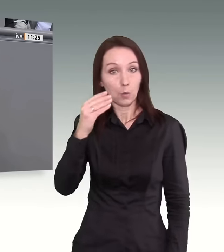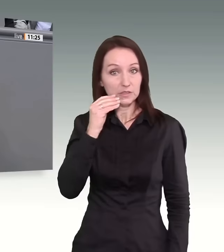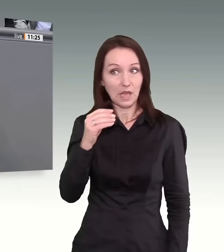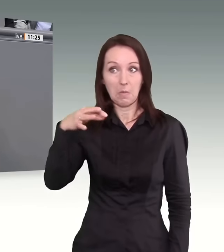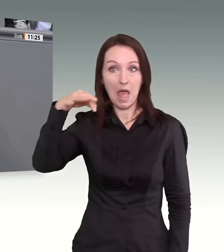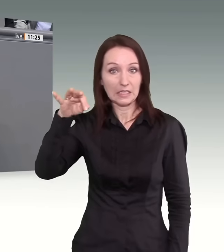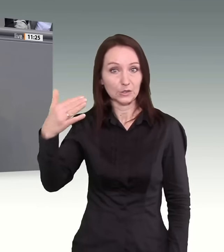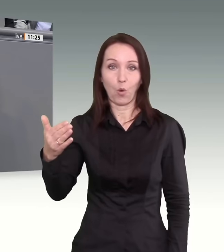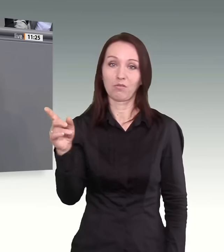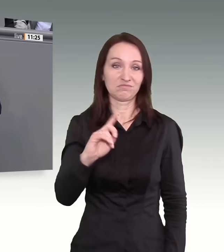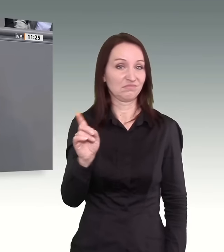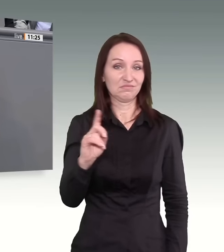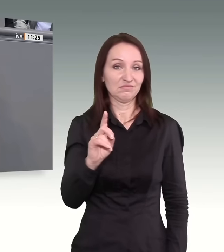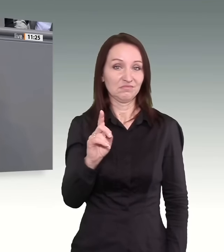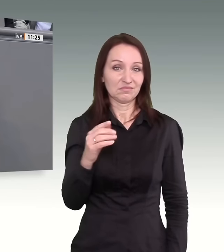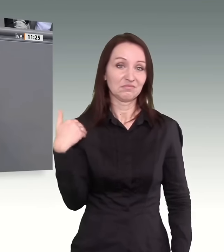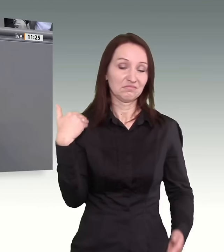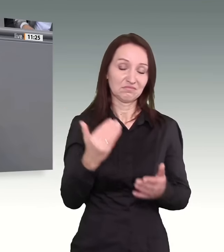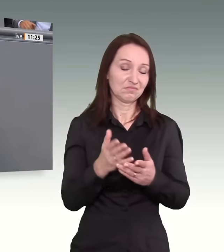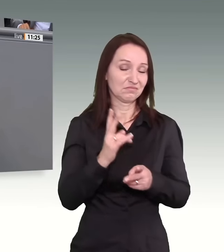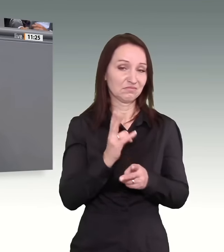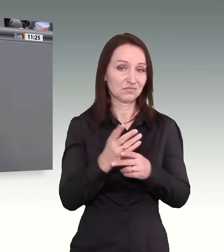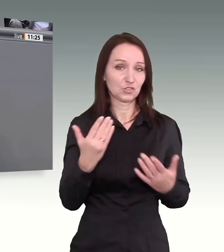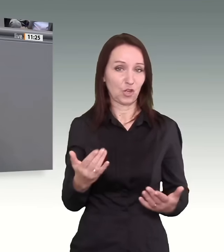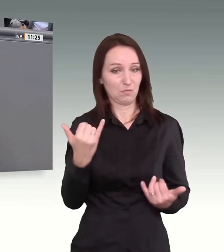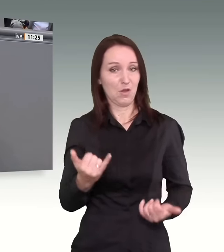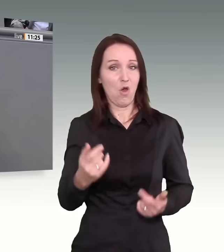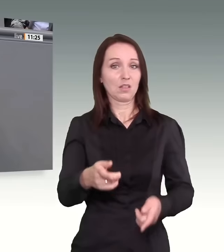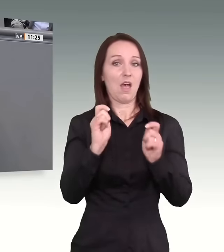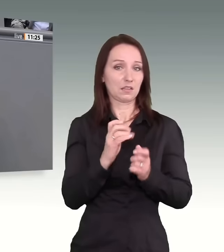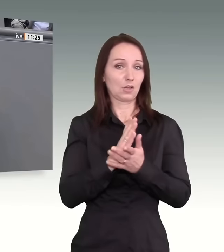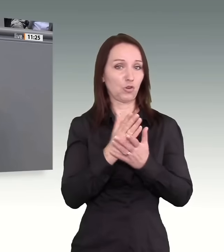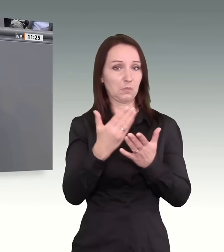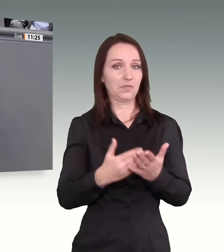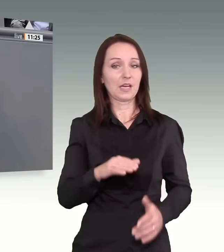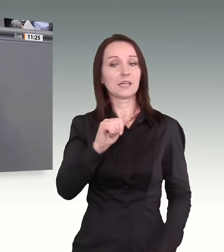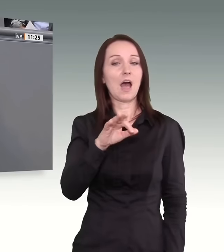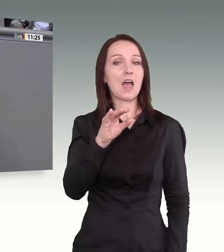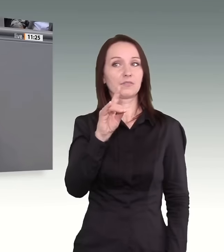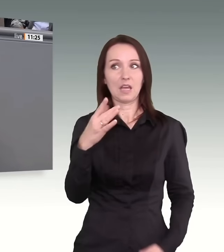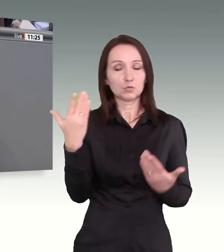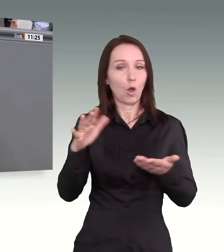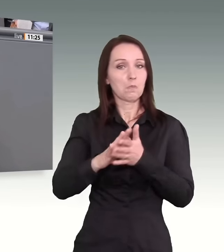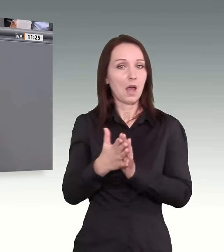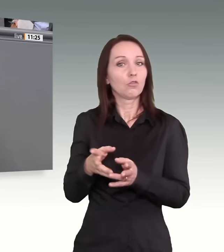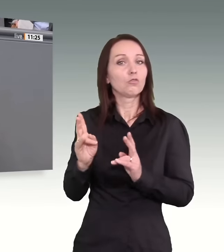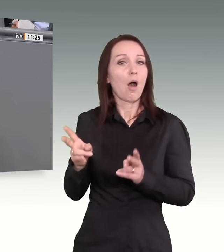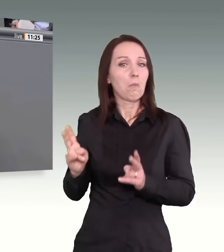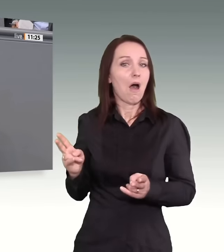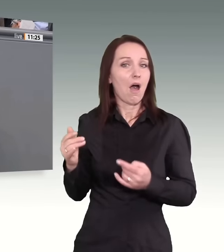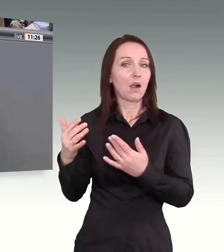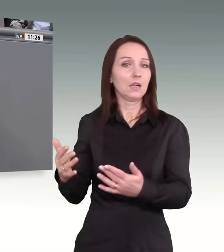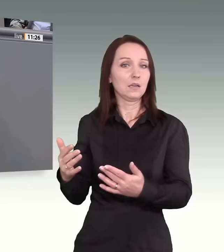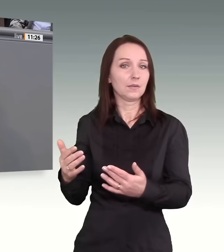heutige Antrag beweist, dass das ja gelebte Praxis der AfD ist, die Normalität ist, und dazu passt auch, dass